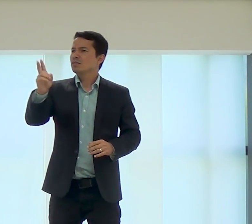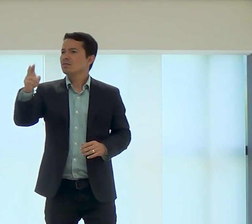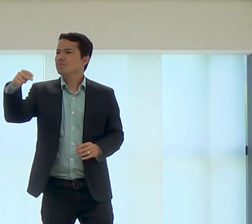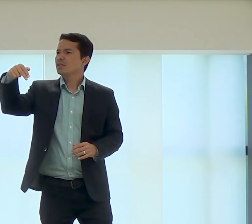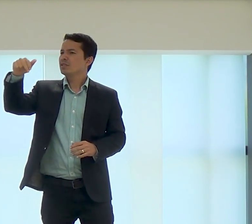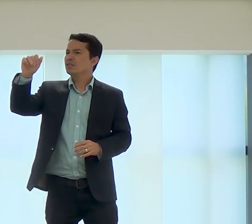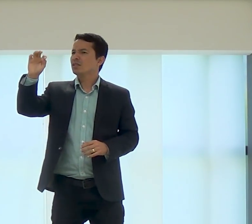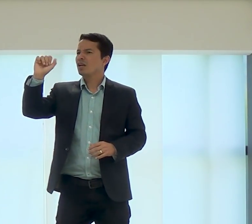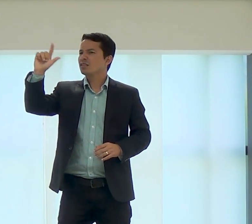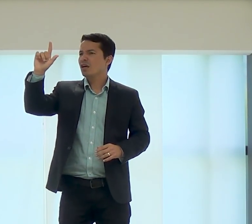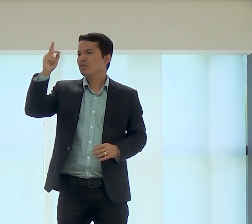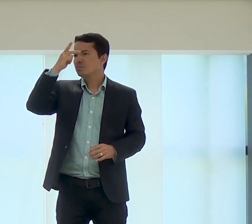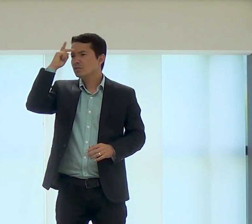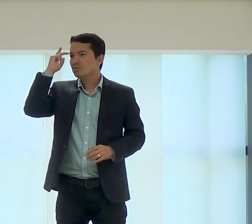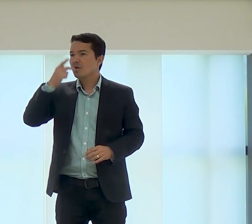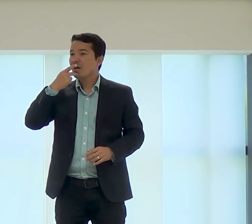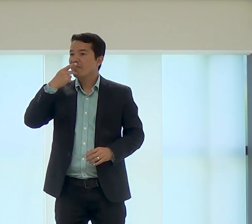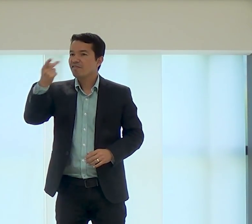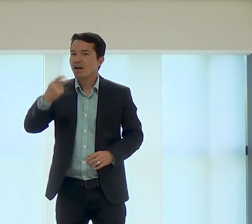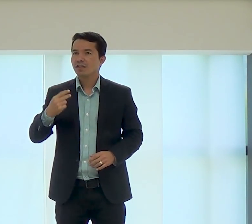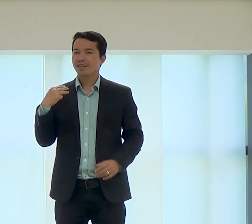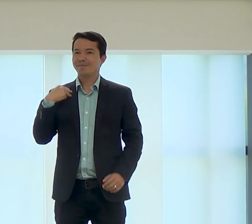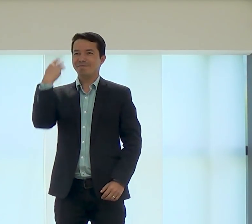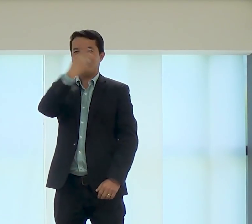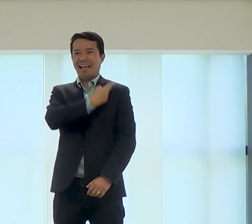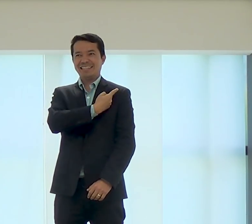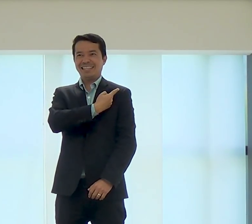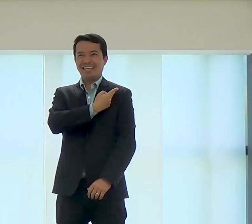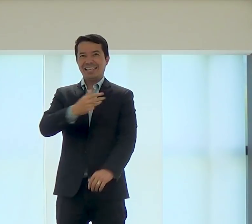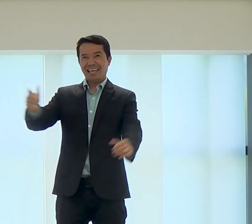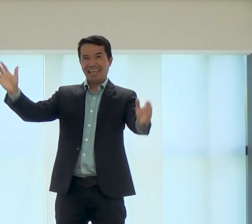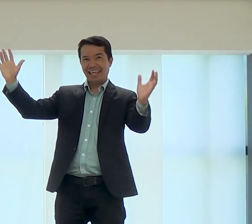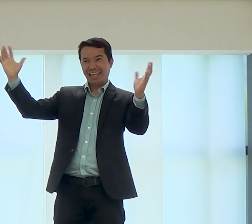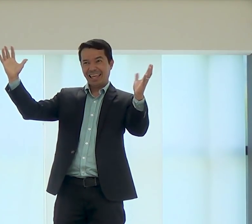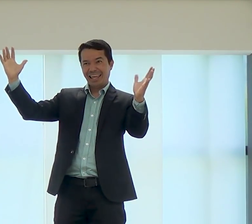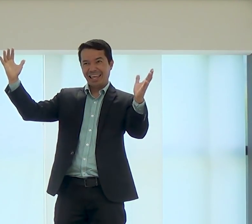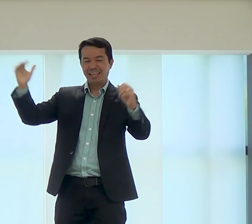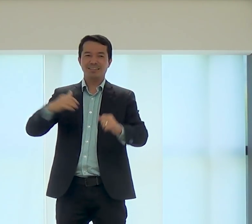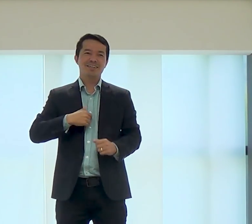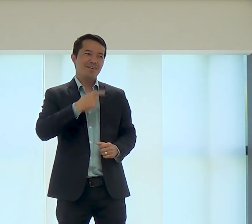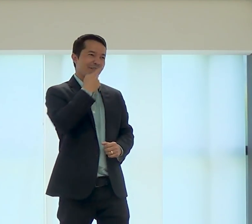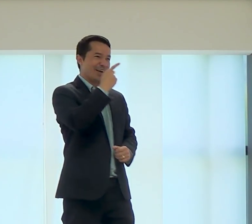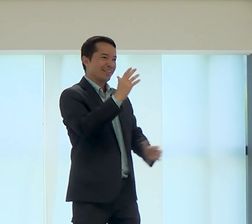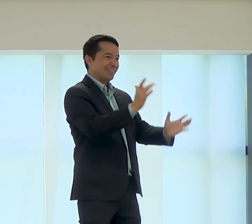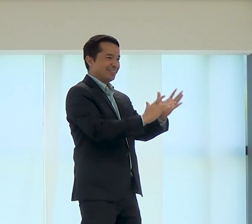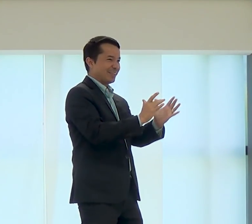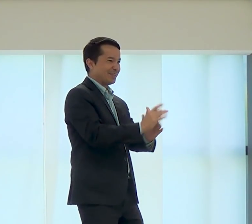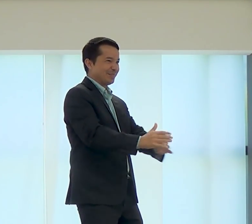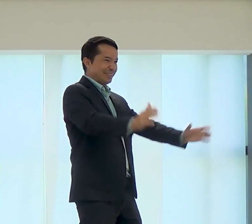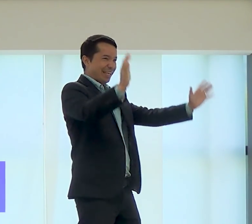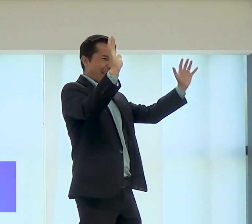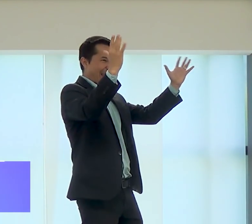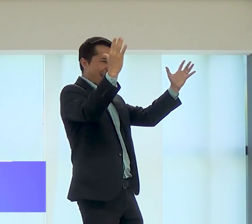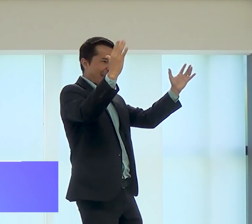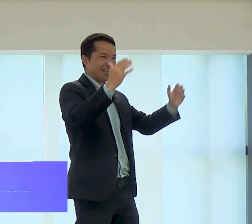o Pai de Jesus. Sempre no Natal se fala, então, sobre Maria. Falamos, então, sobre Jesus,